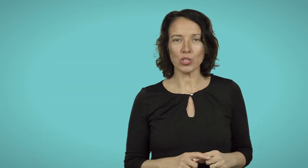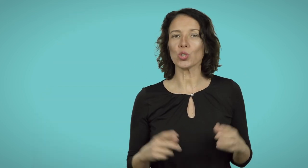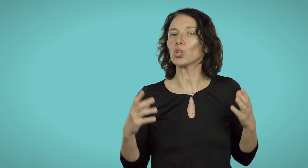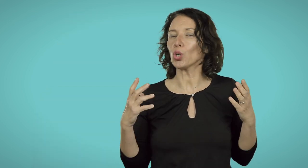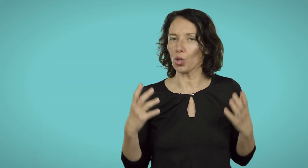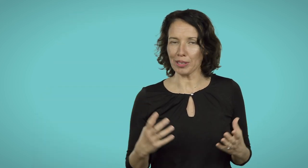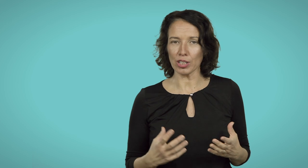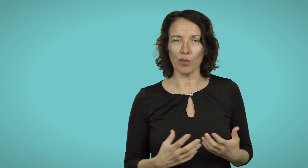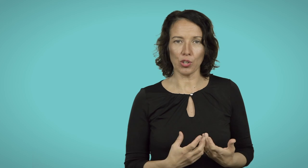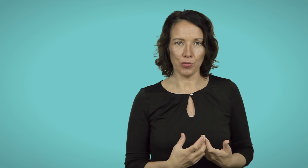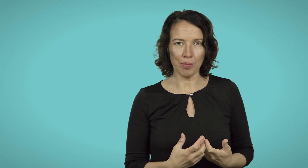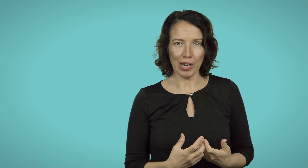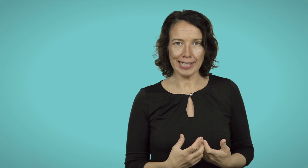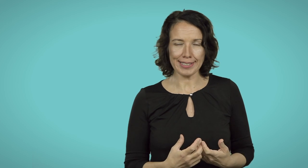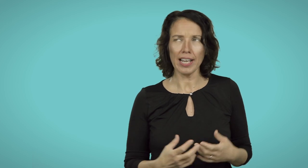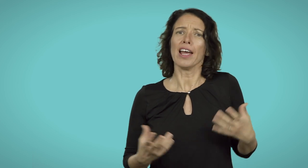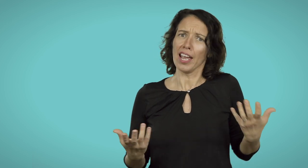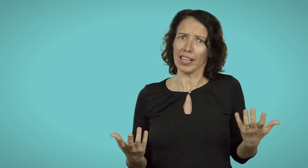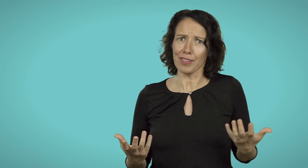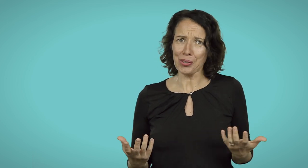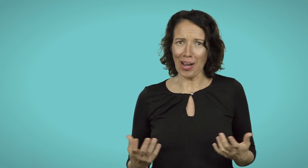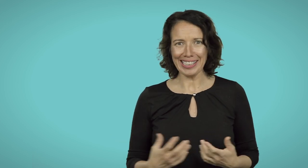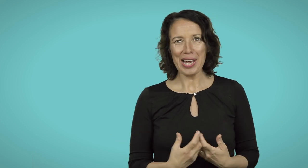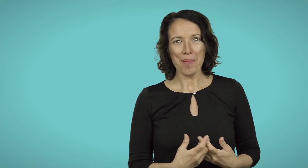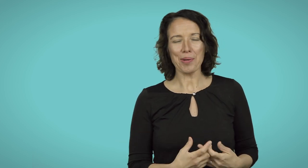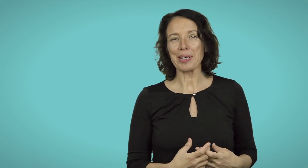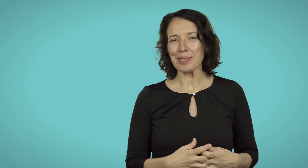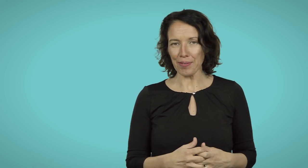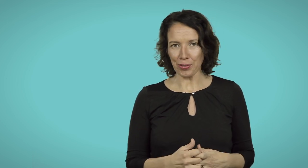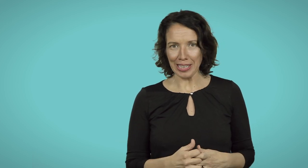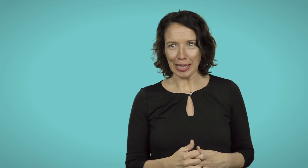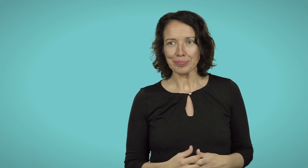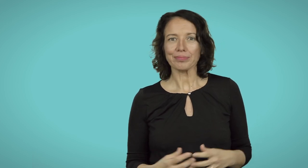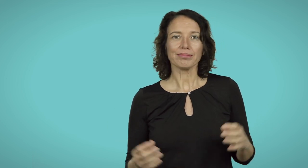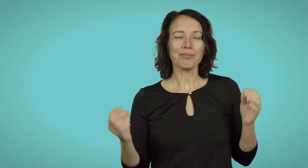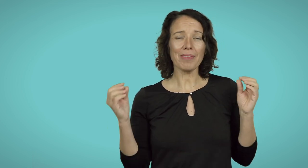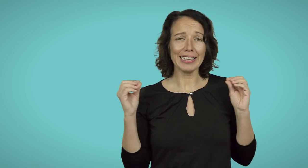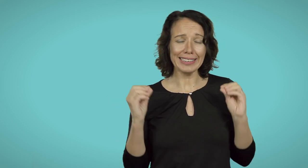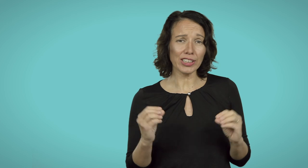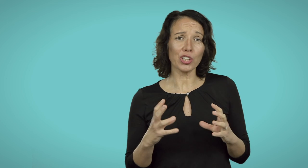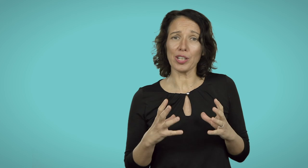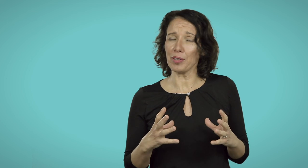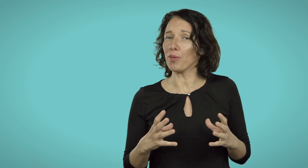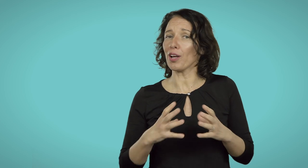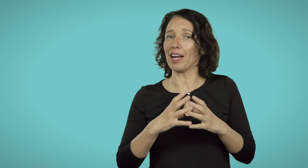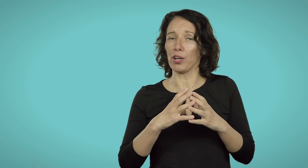sotto come ti trovi con Filmora X e anche eventuali problemi da affrontare. Ti ricordo che Filmora è un